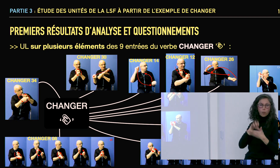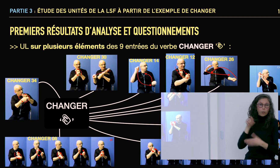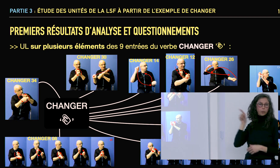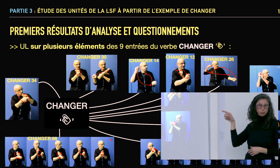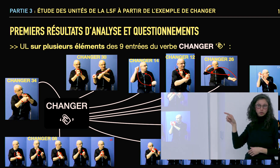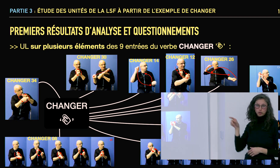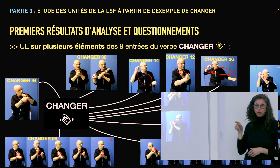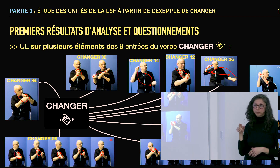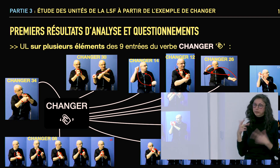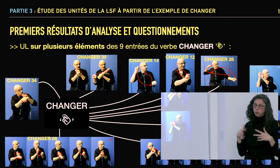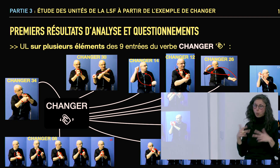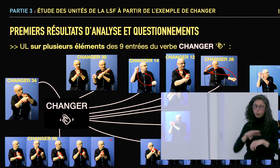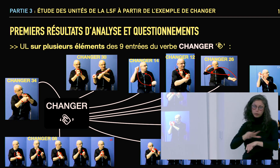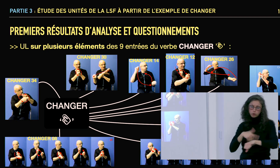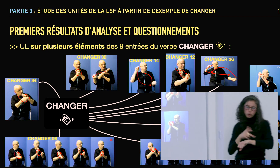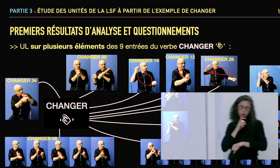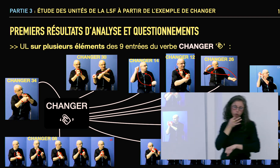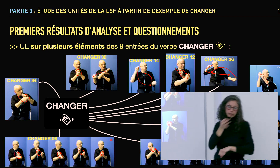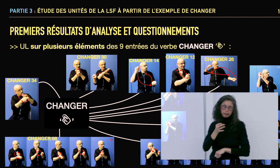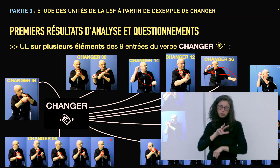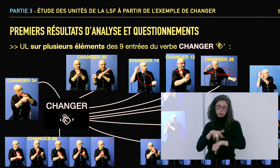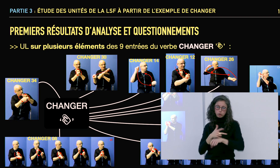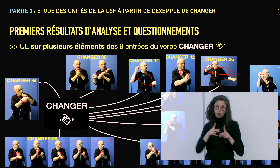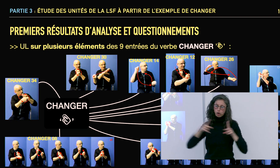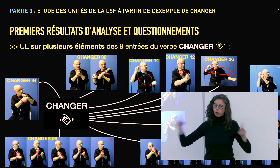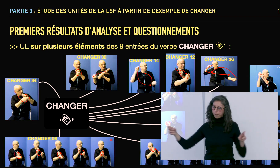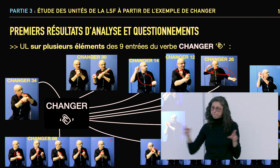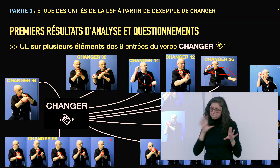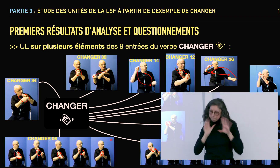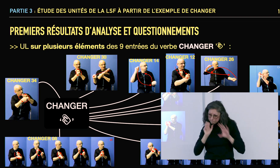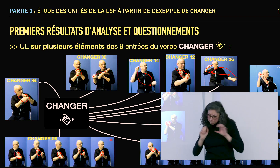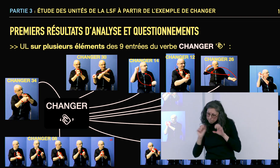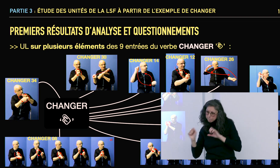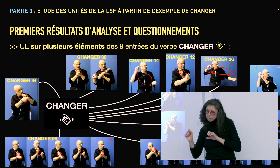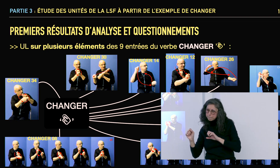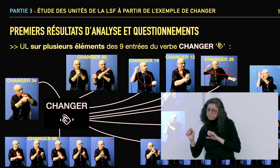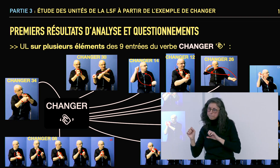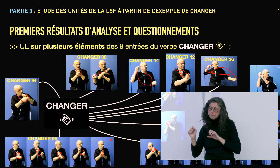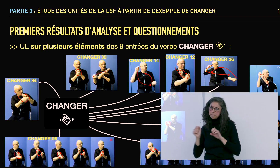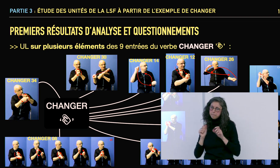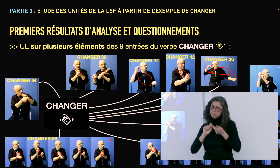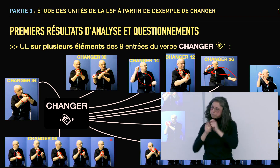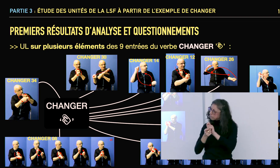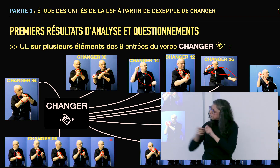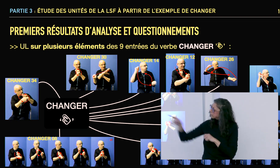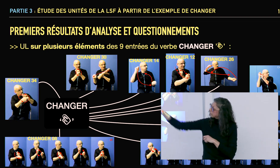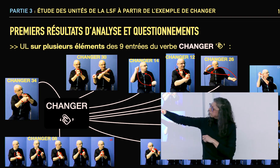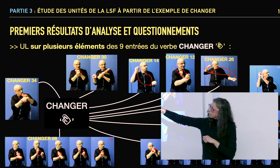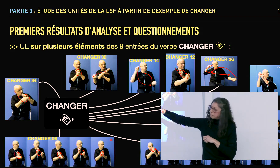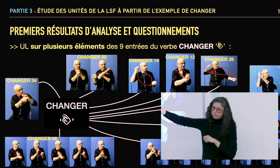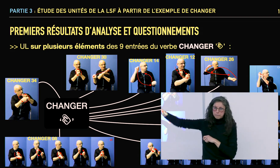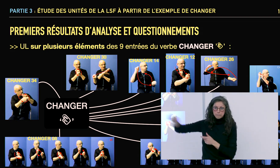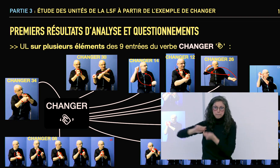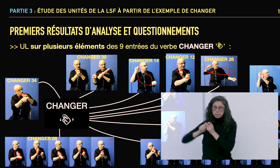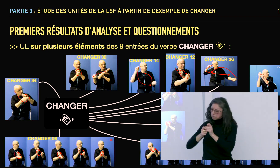était plus... Vous vous rappelez que je me suis appuyé sur le corpus de Bruno Moncel qui durait pendant trois heures. Donc la troisième étape était plus de repérer